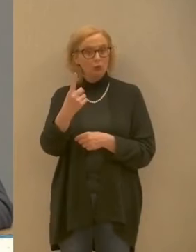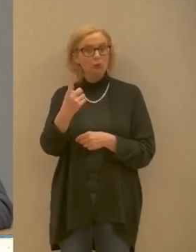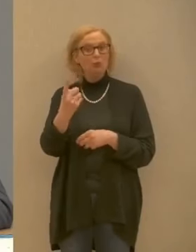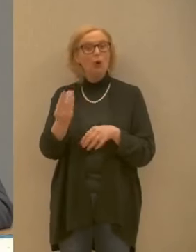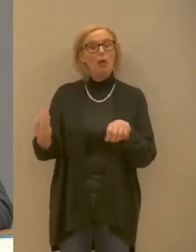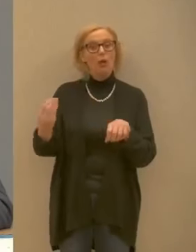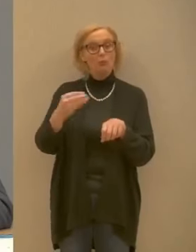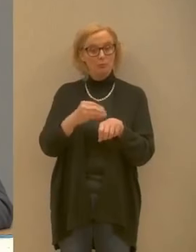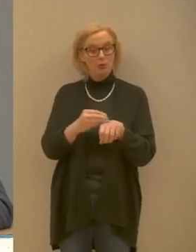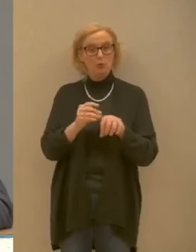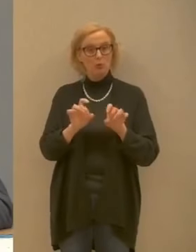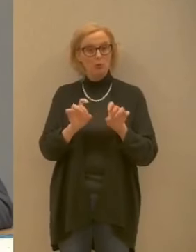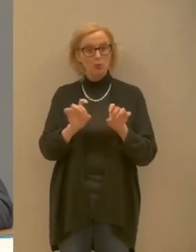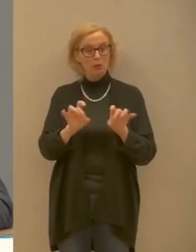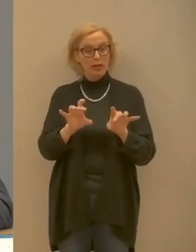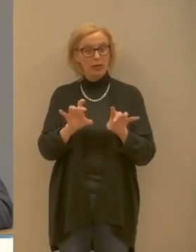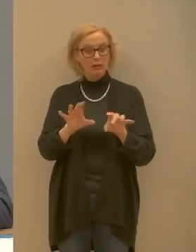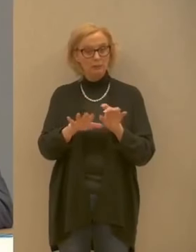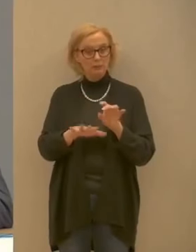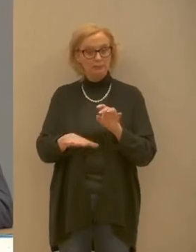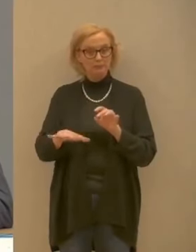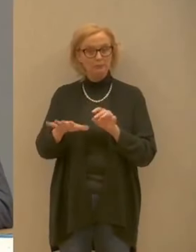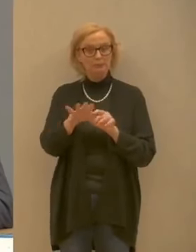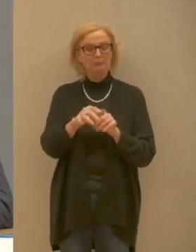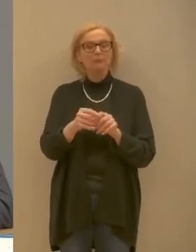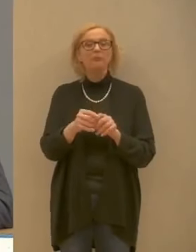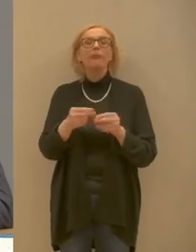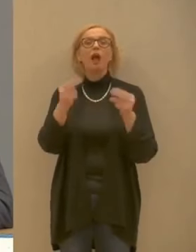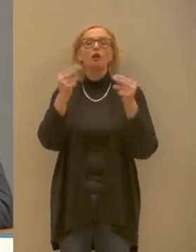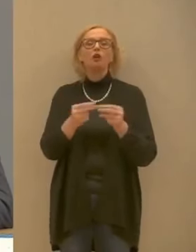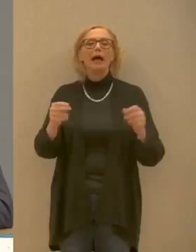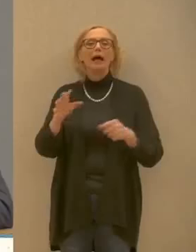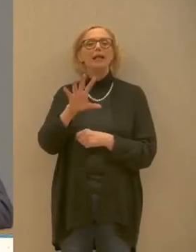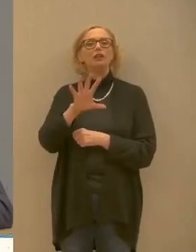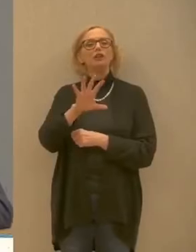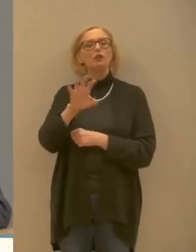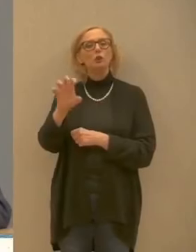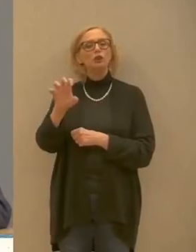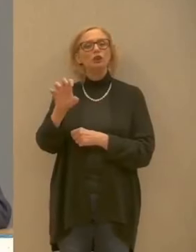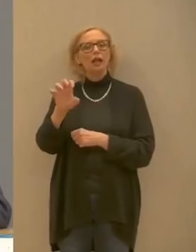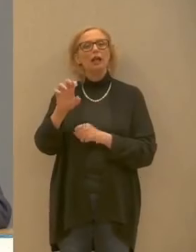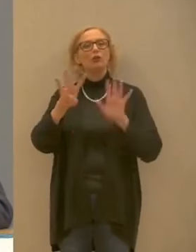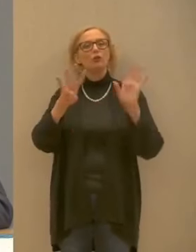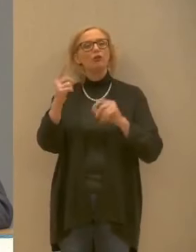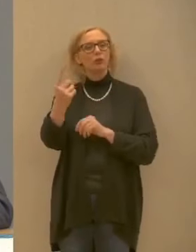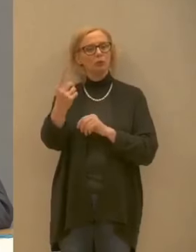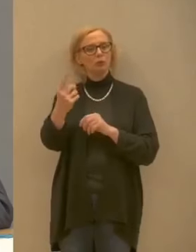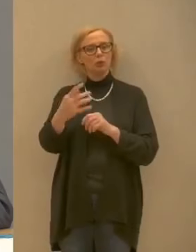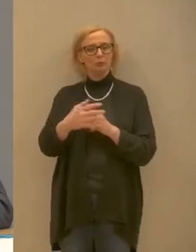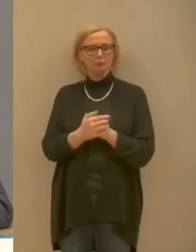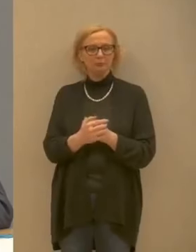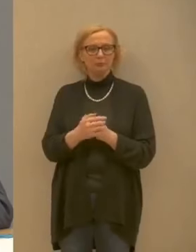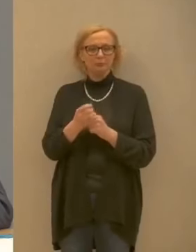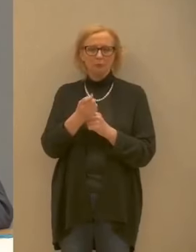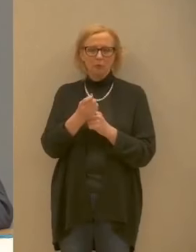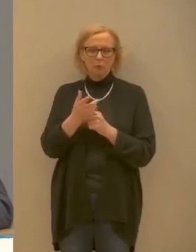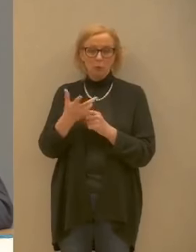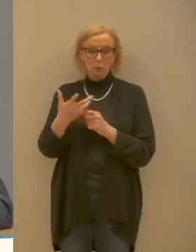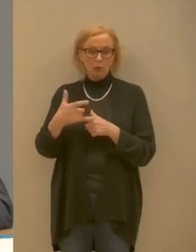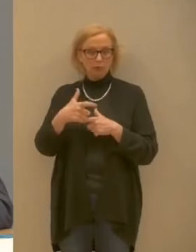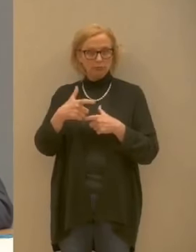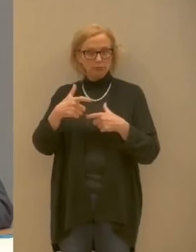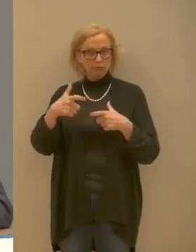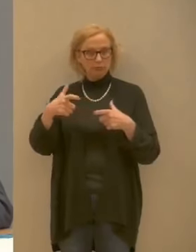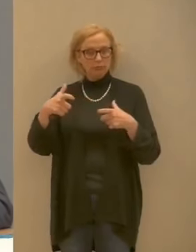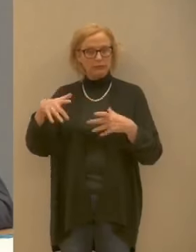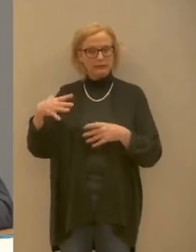tutto il territorio che porta i contagi totali a 591. È un numero, è una crescita importante,